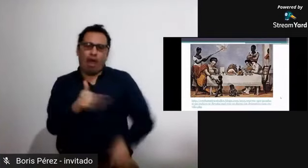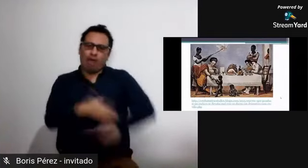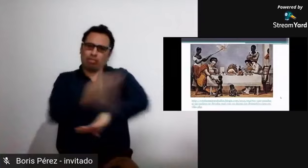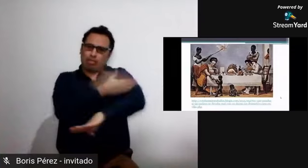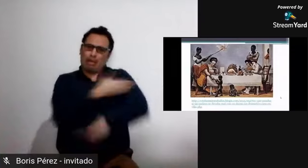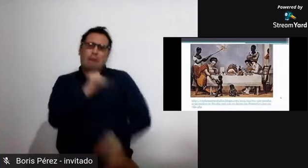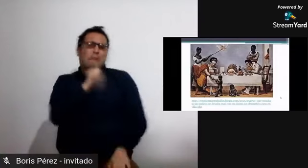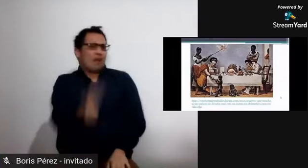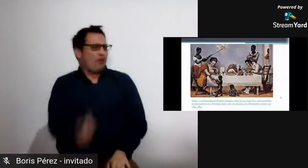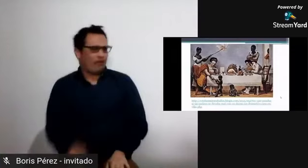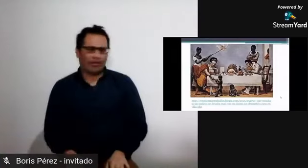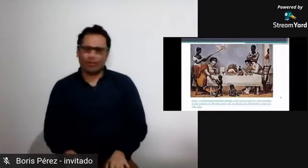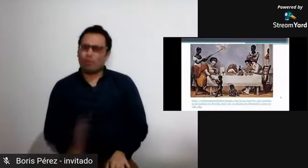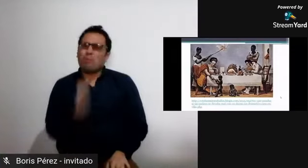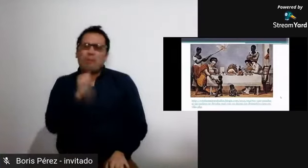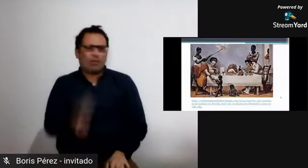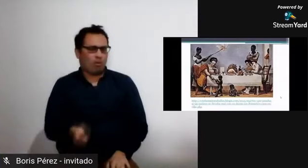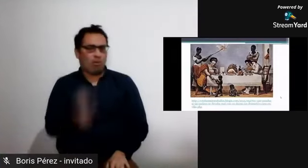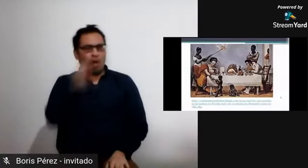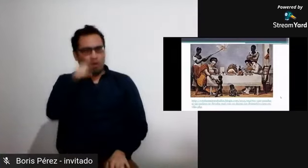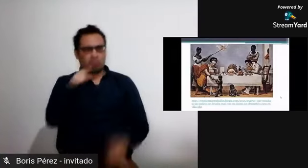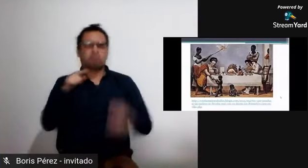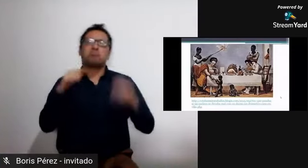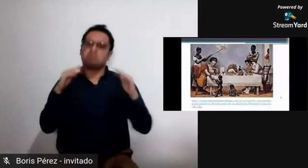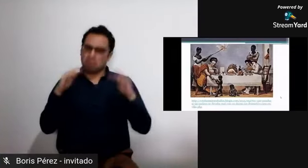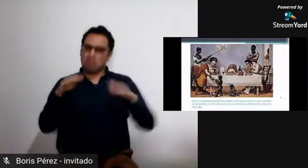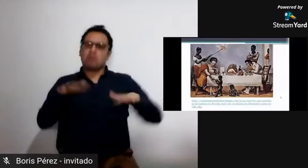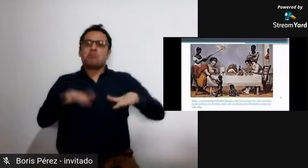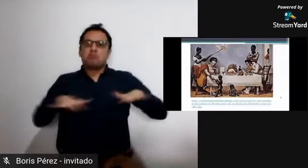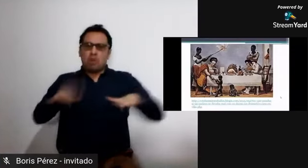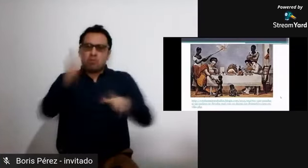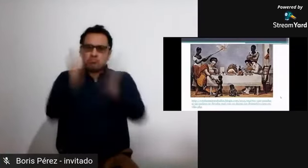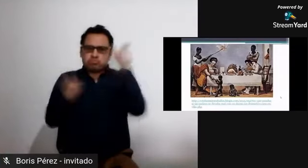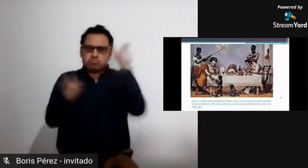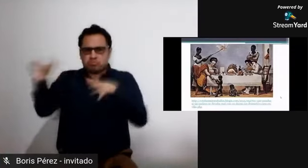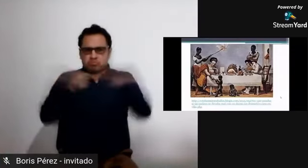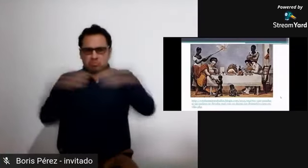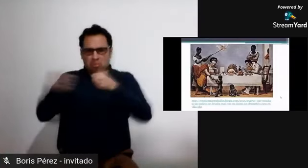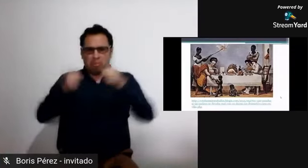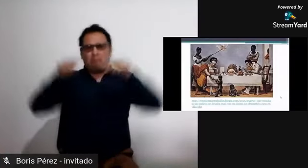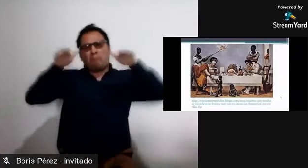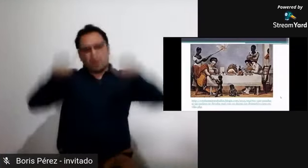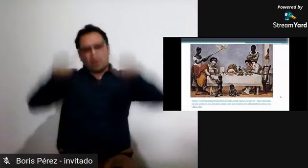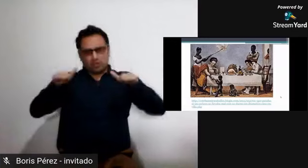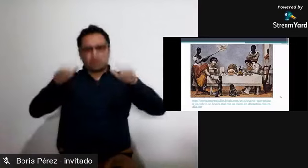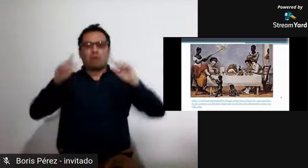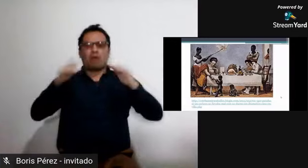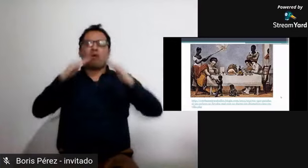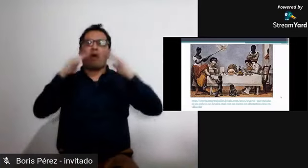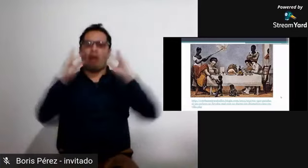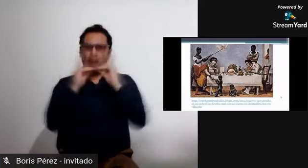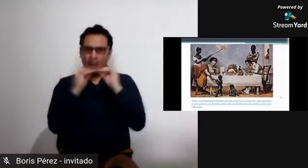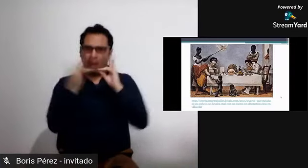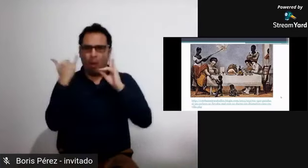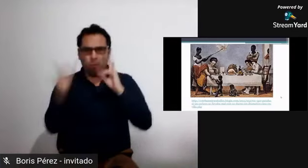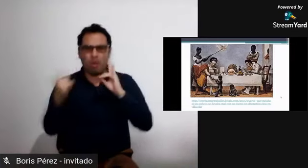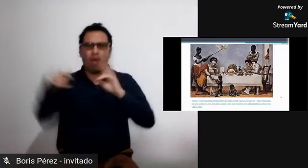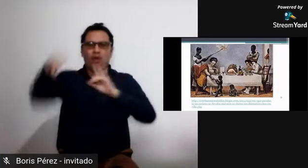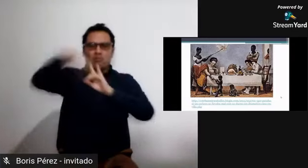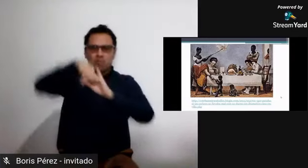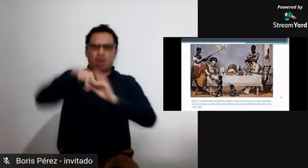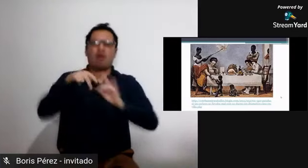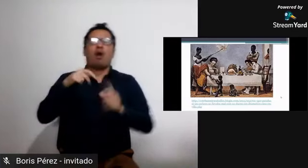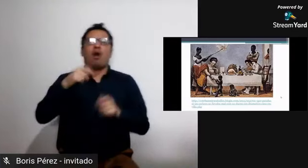decía anteriormente pues cultivaban tabaco pero la situación económica no era muy